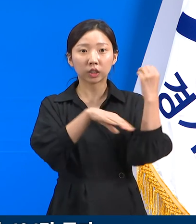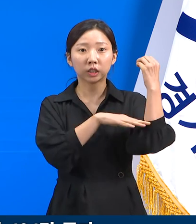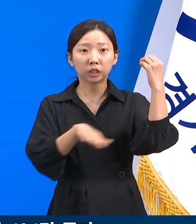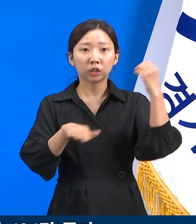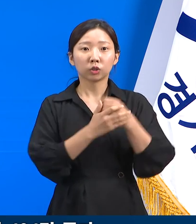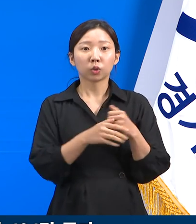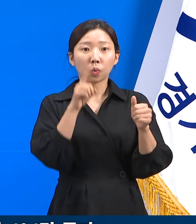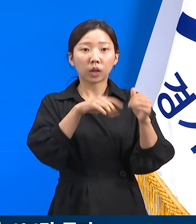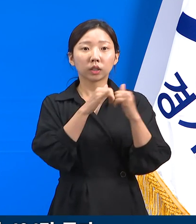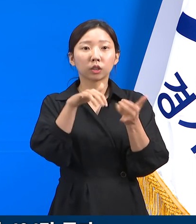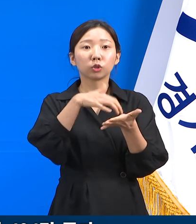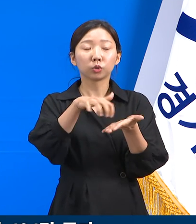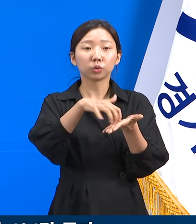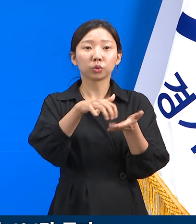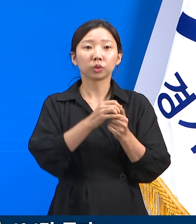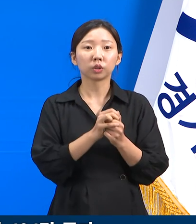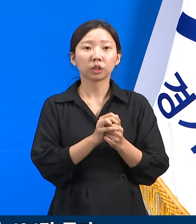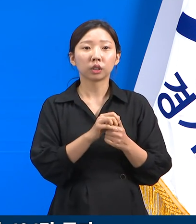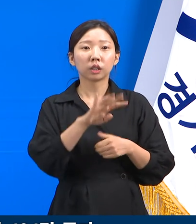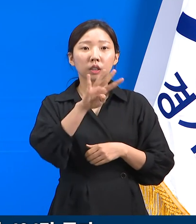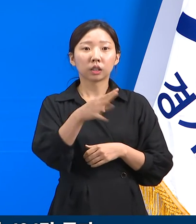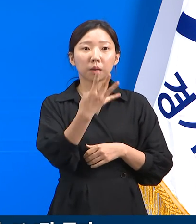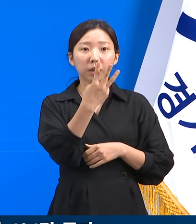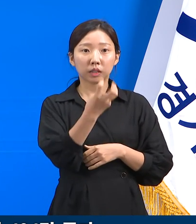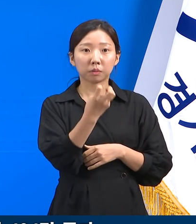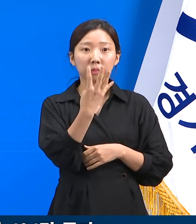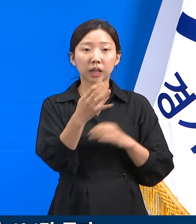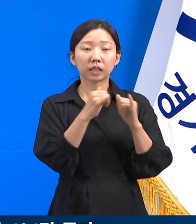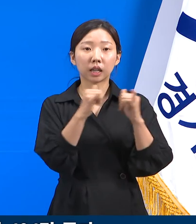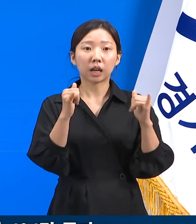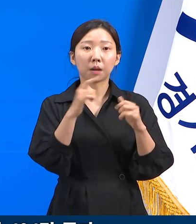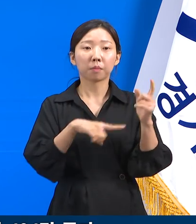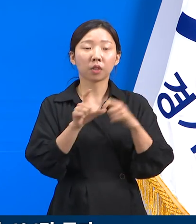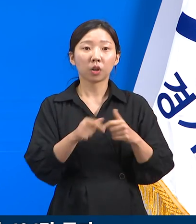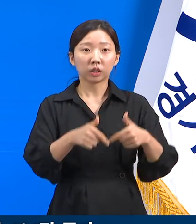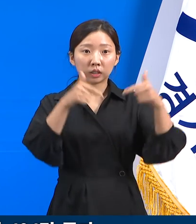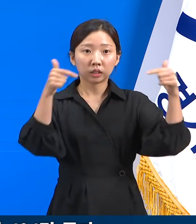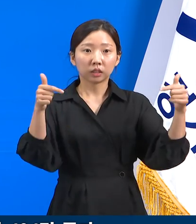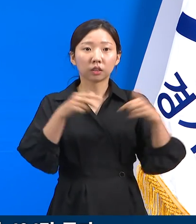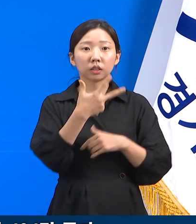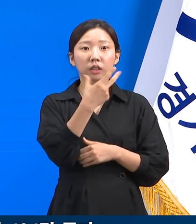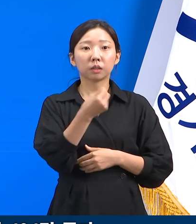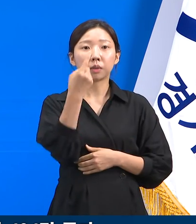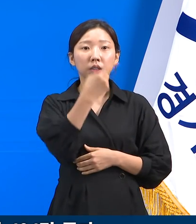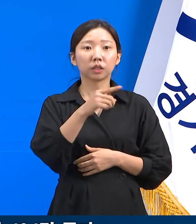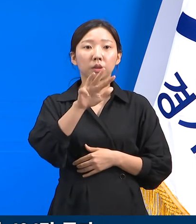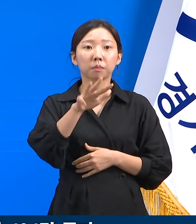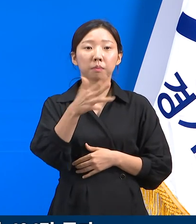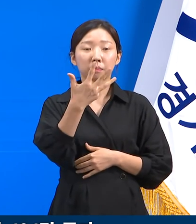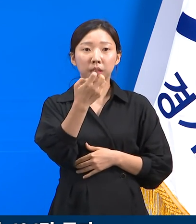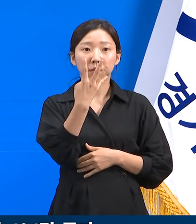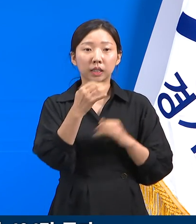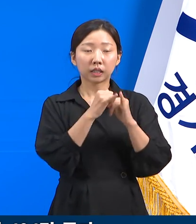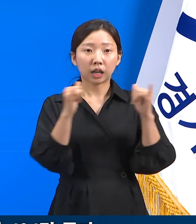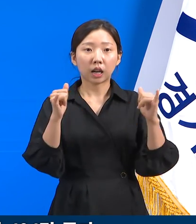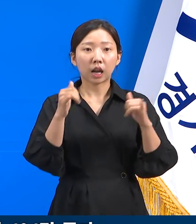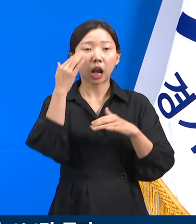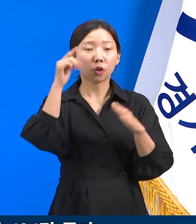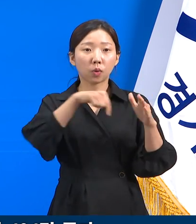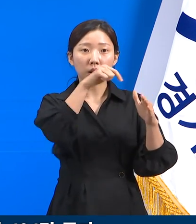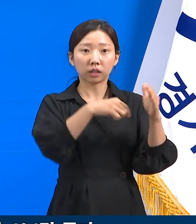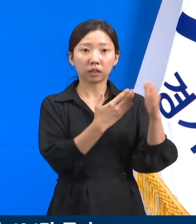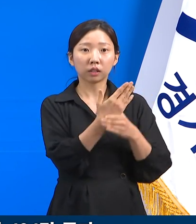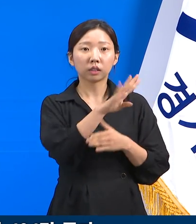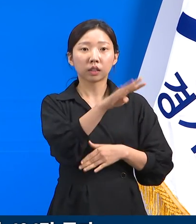전일 오전 0시 대비 434명 증가한 총 7만 1,084명입니다. 국내 발생이